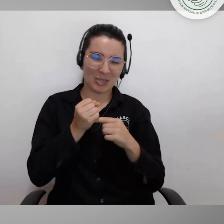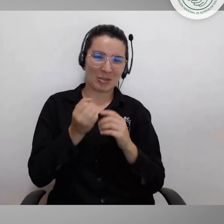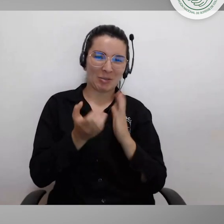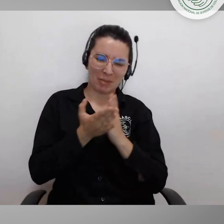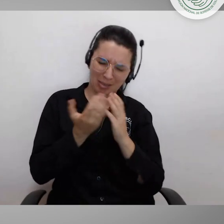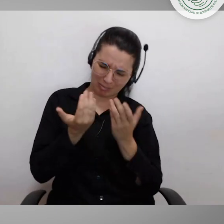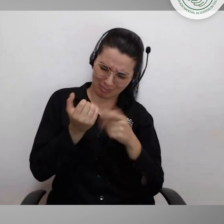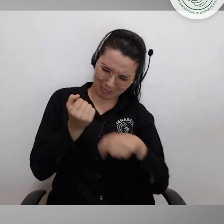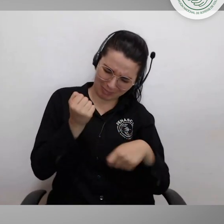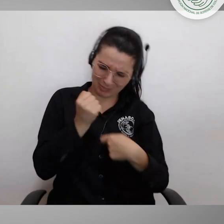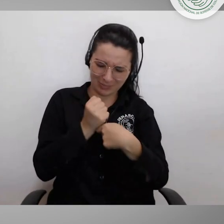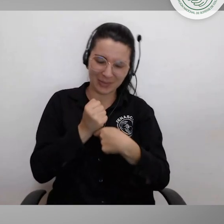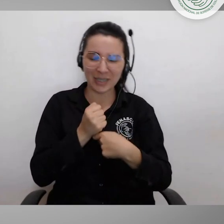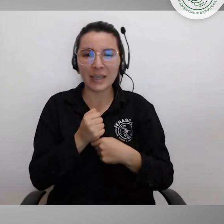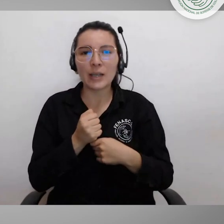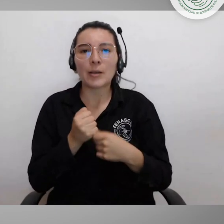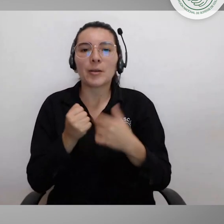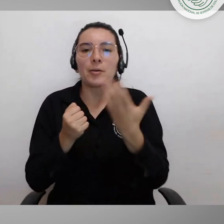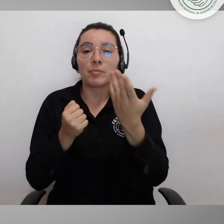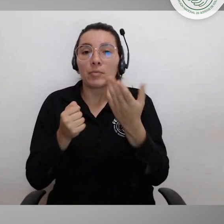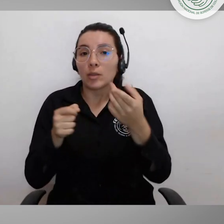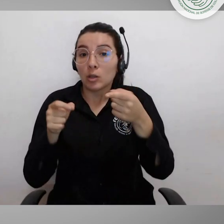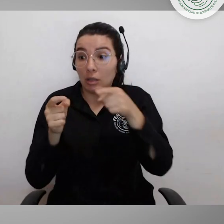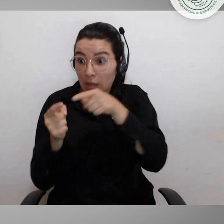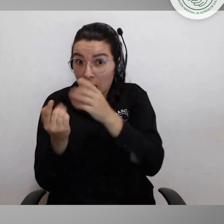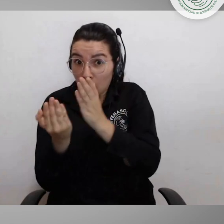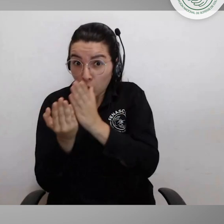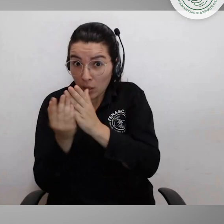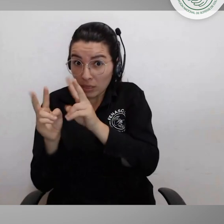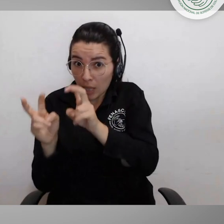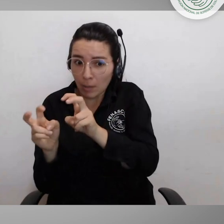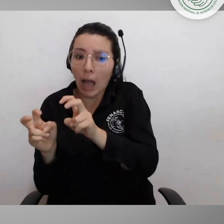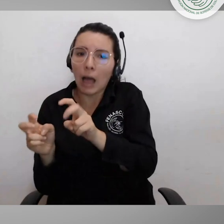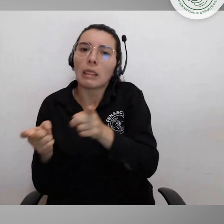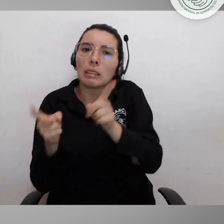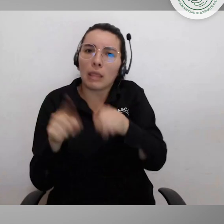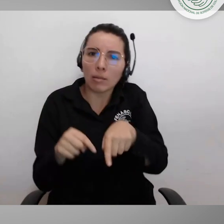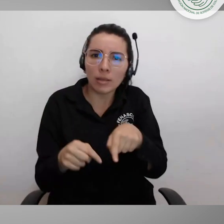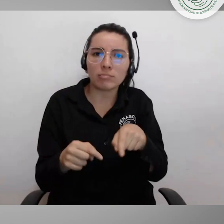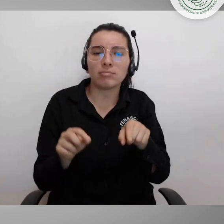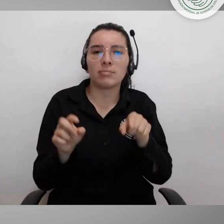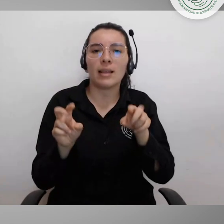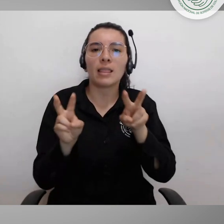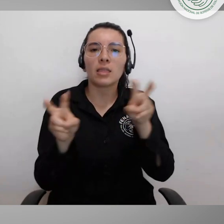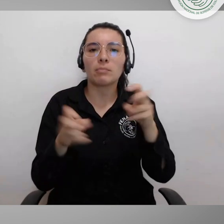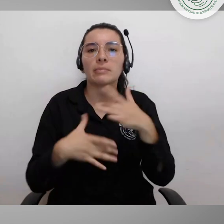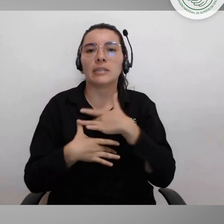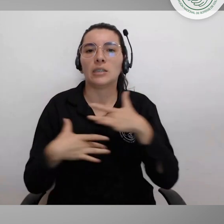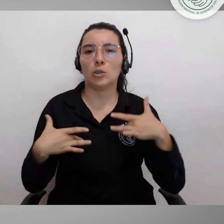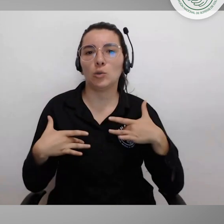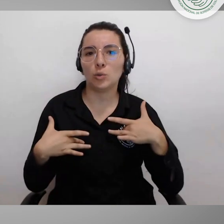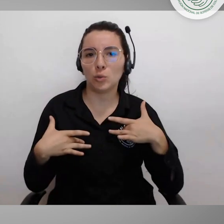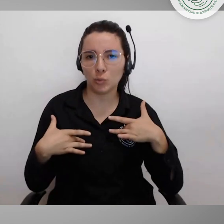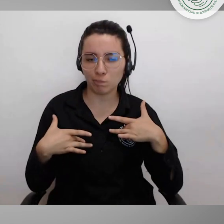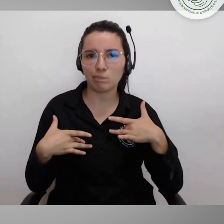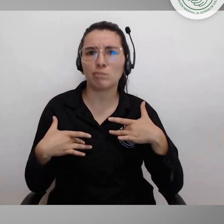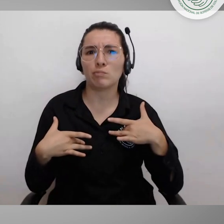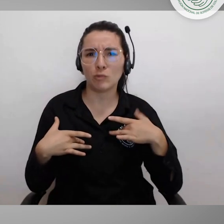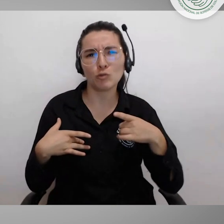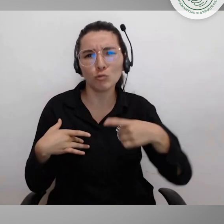en... Esto está como malo. Lo mismo se está discutiendo en materia de salud. Si se